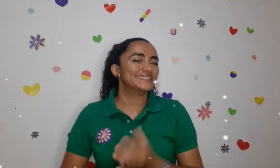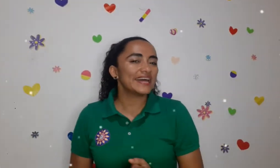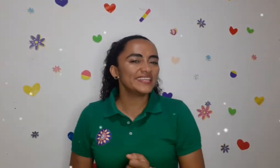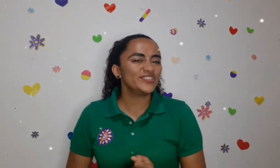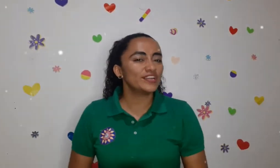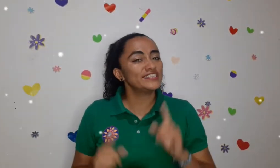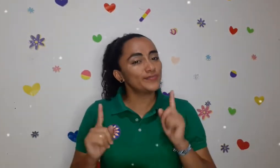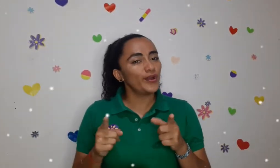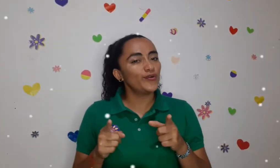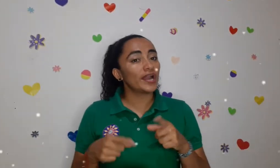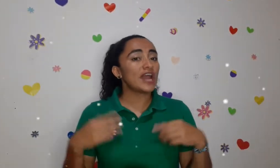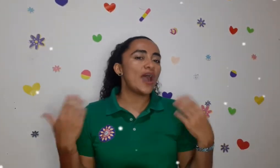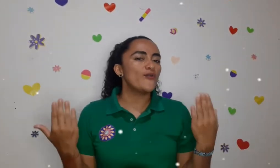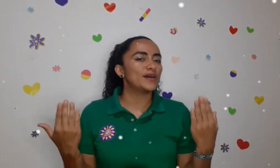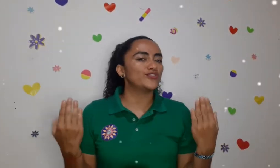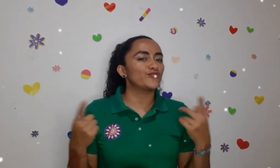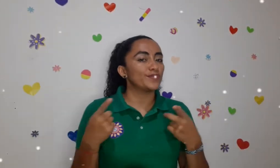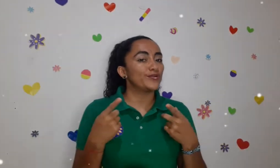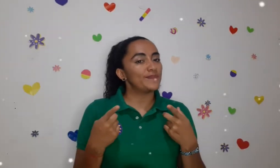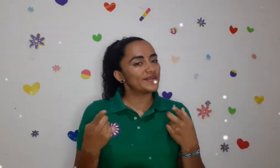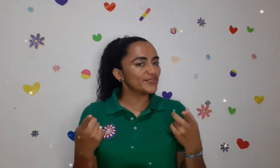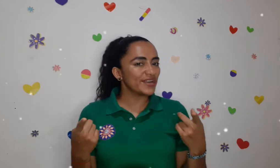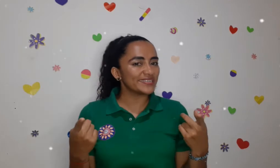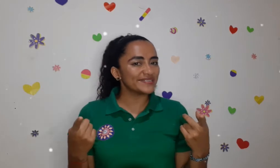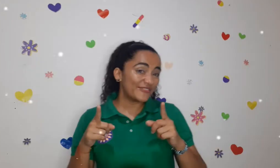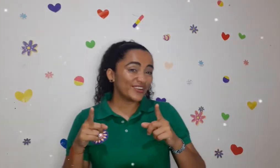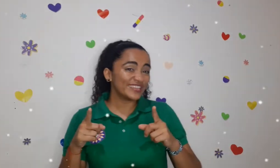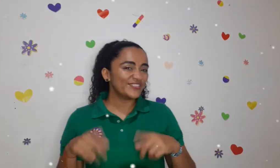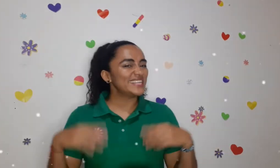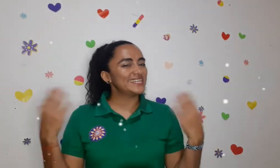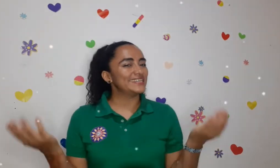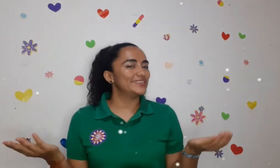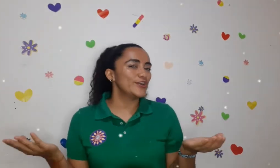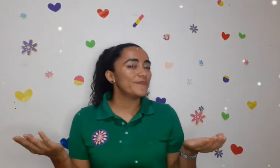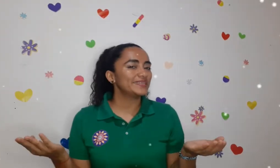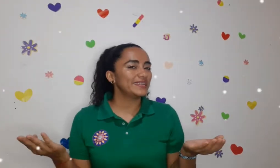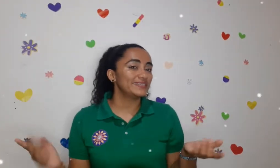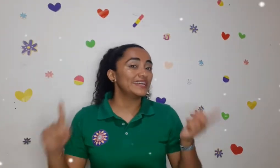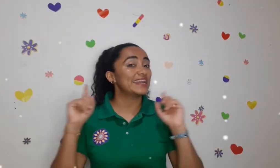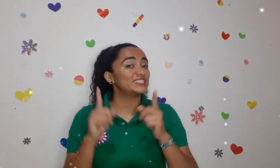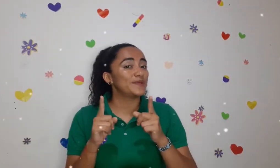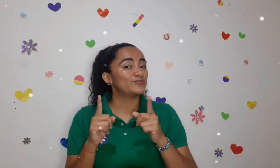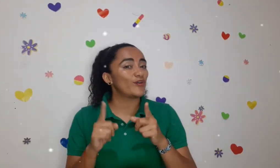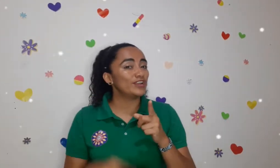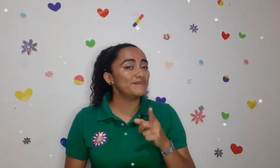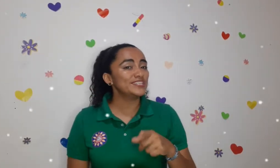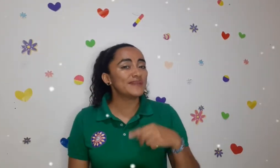tradiciones involucran a un mayor número de personas, reforzándoles el sentido de pertenencia respecto a una misma